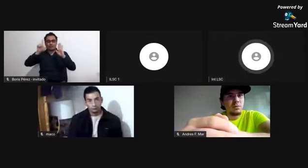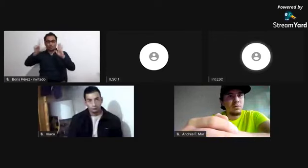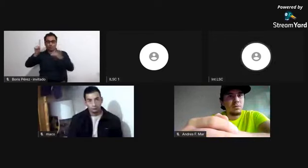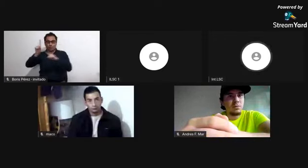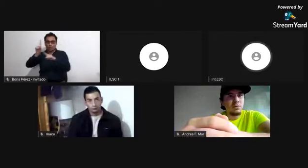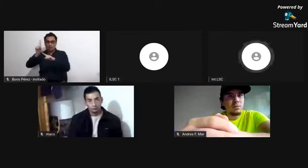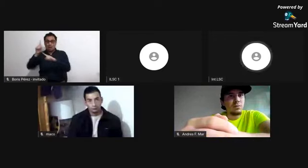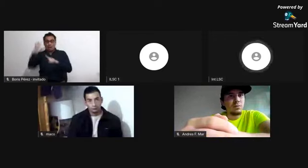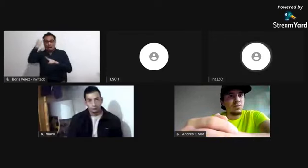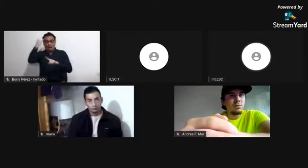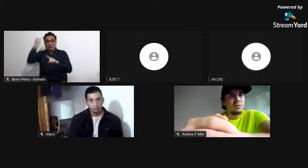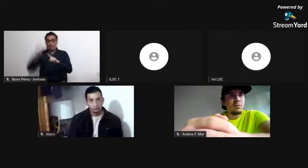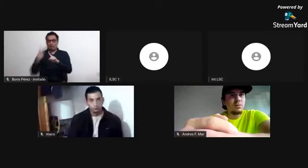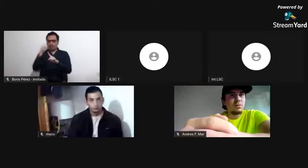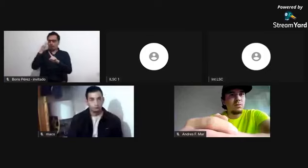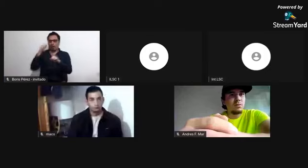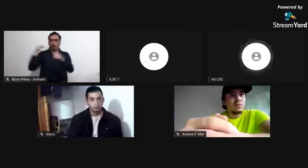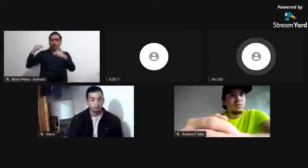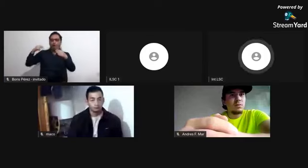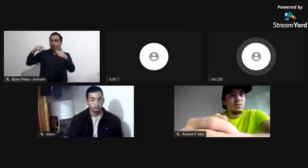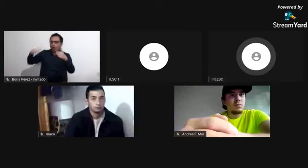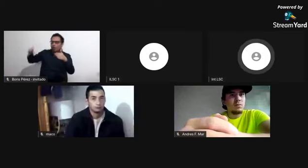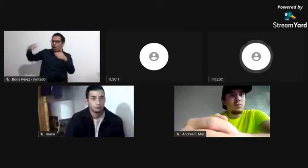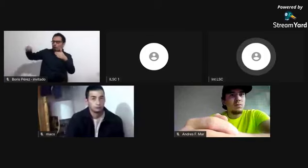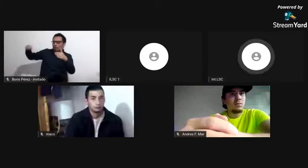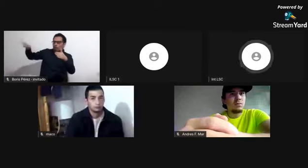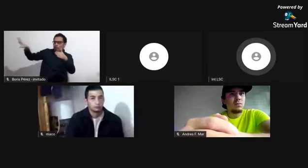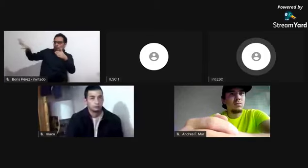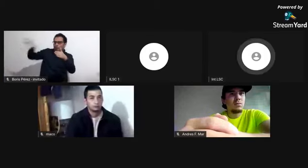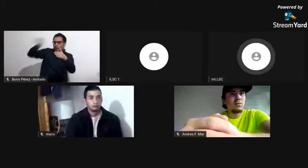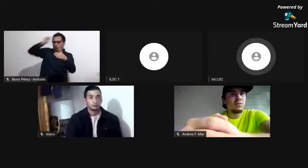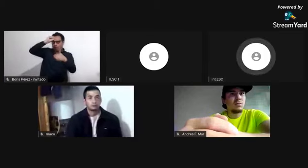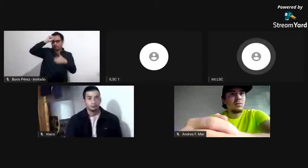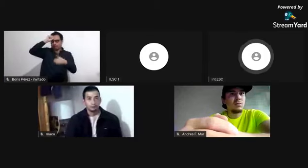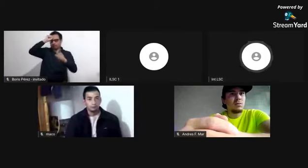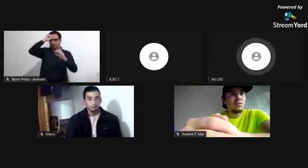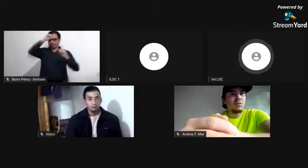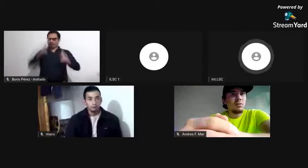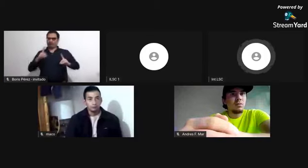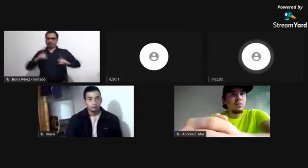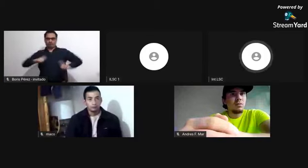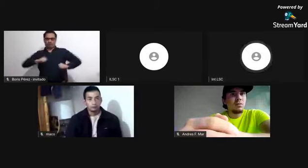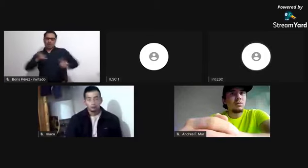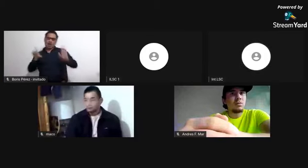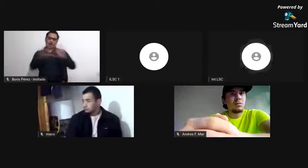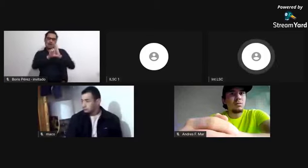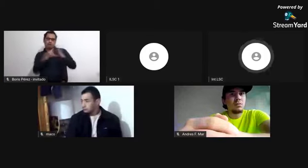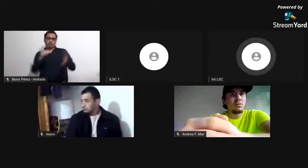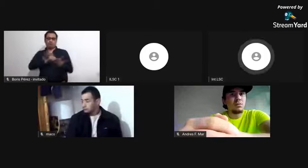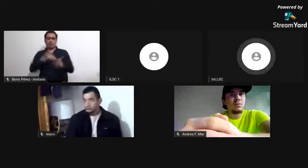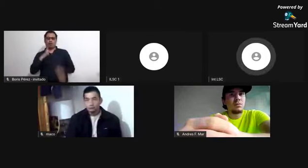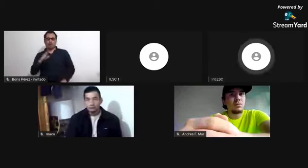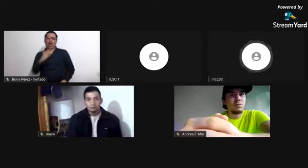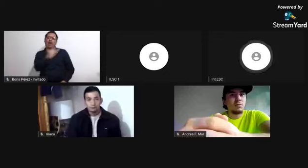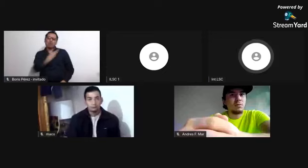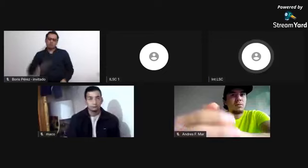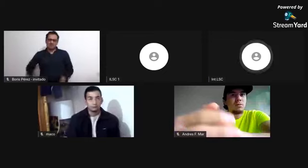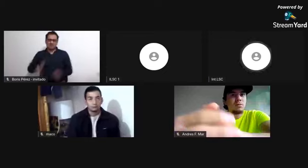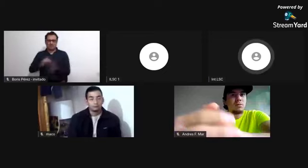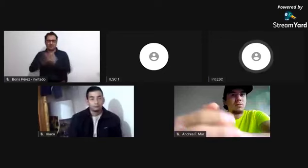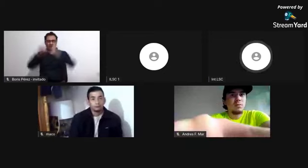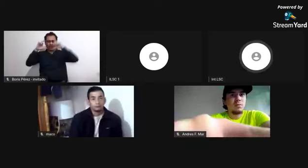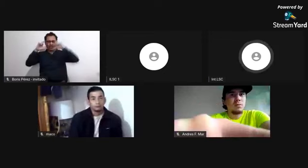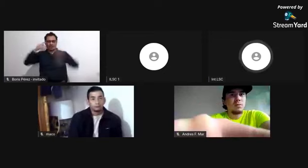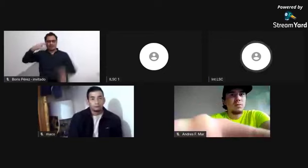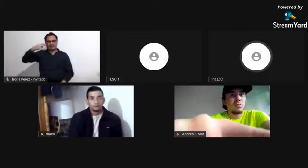lucharon contra la esclavitud, ¿sí? No podemos hablar de un solo proceso, sino fueron varios factores